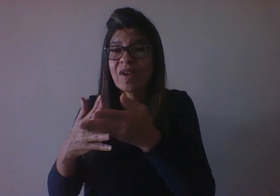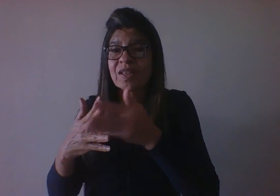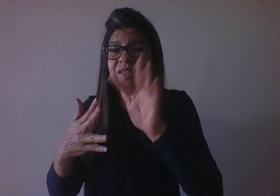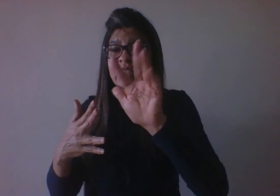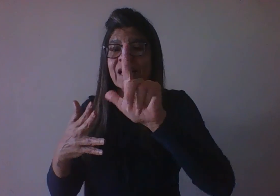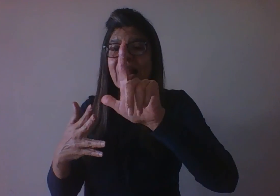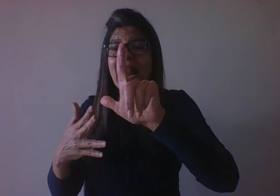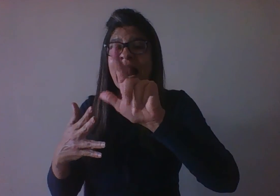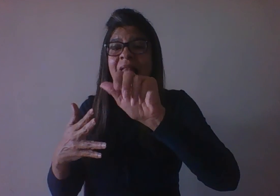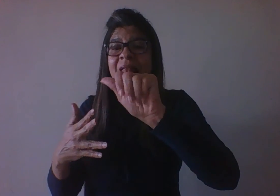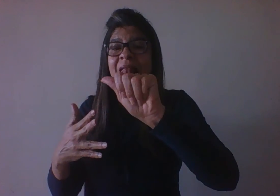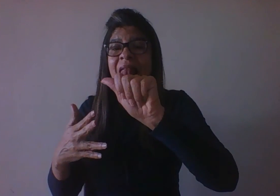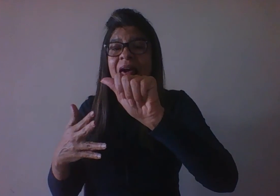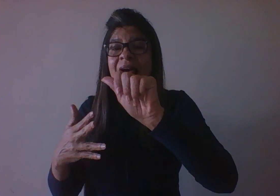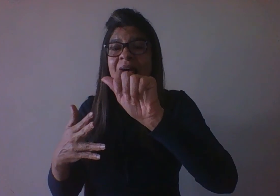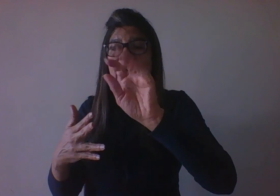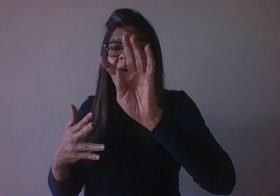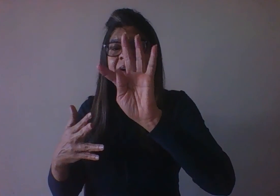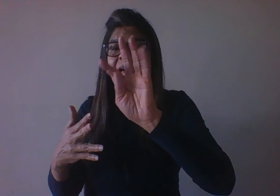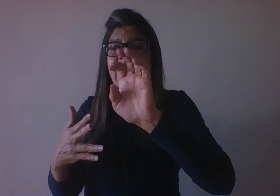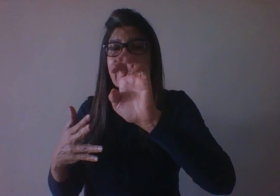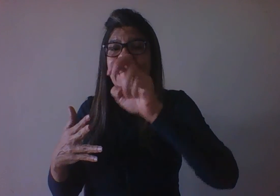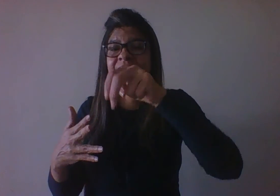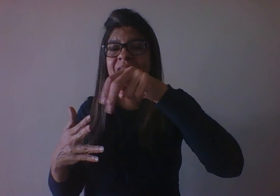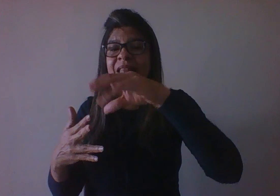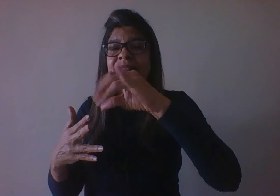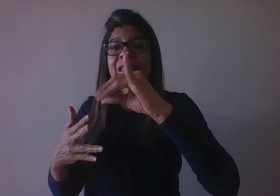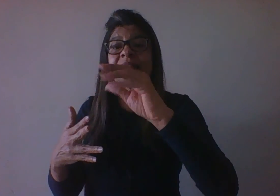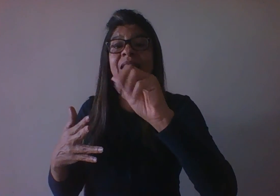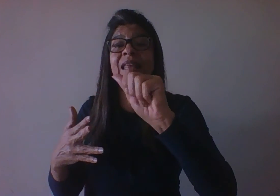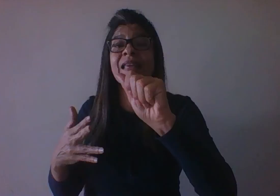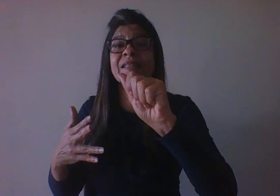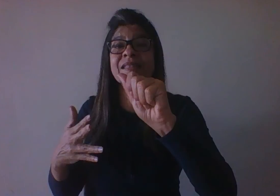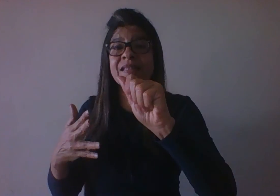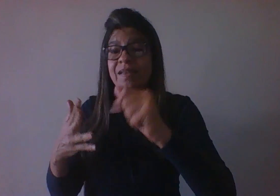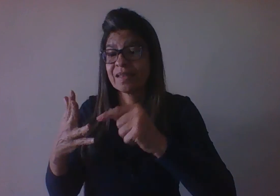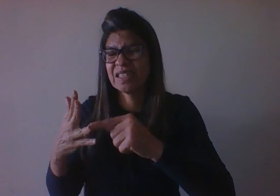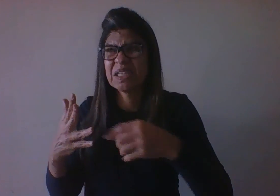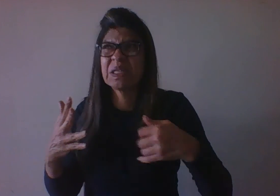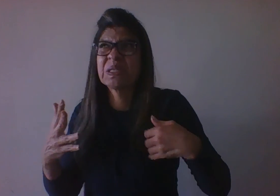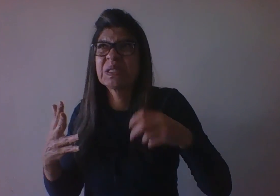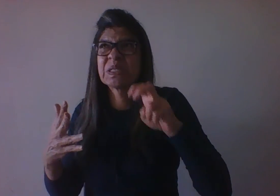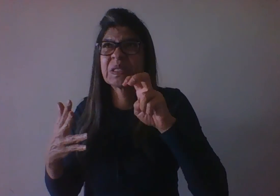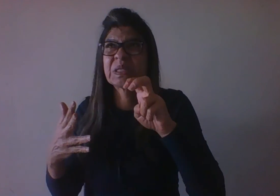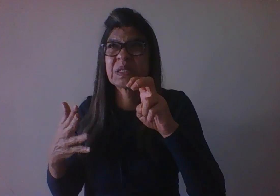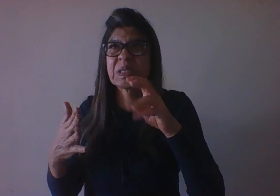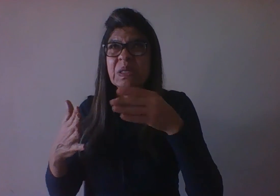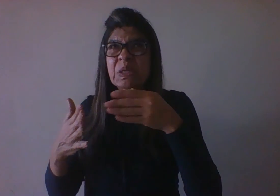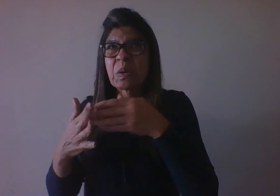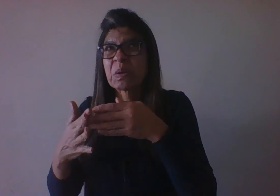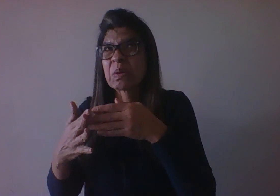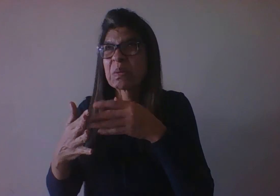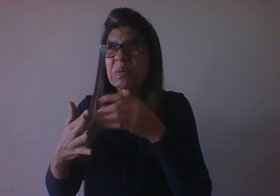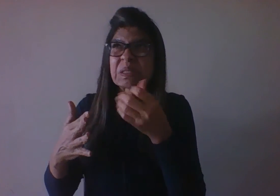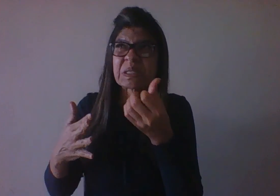essa consciência entre os cinco e seis anos de idade até a puberdade, em que esses elementos